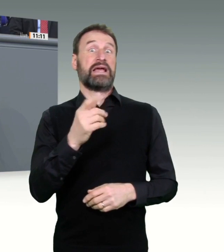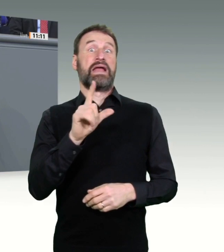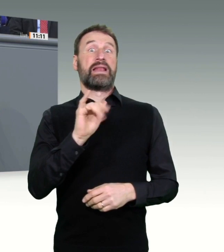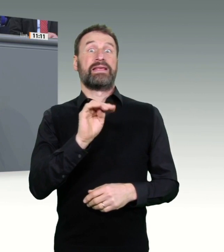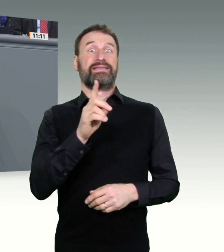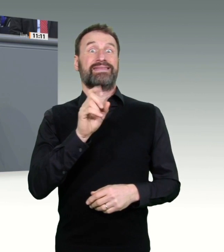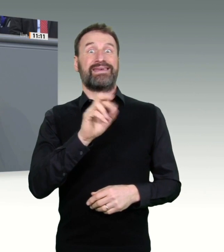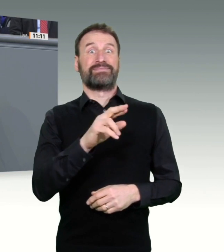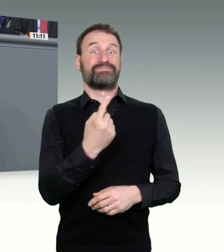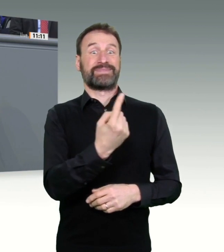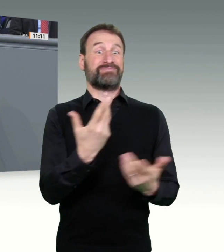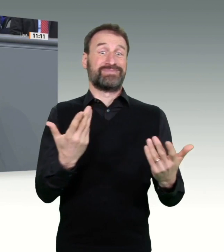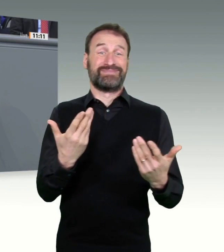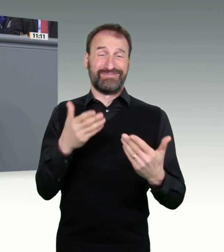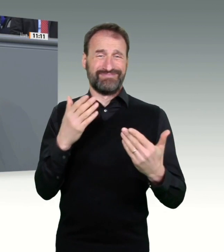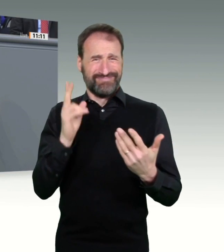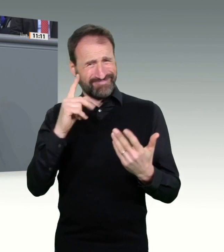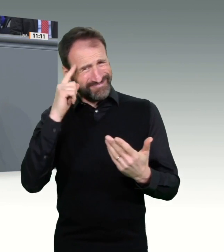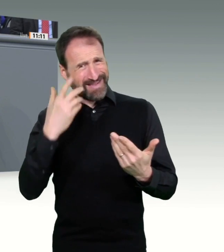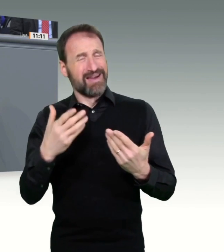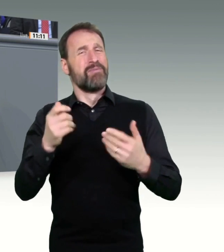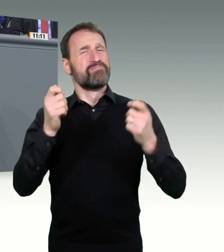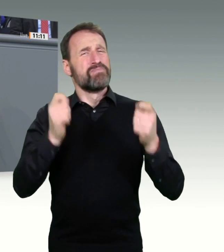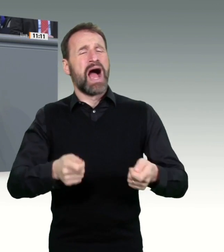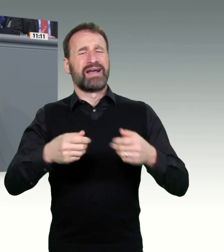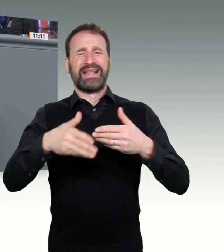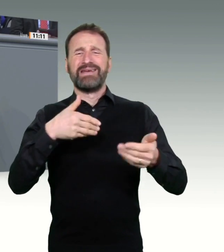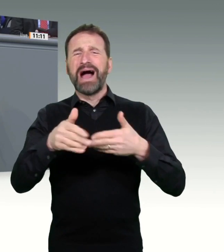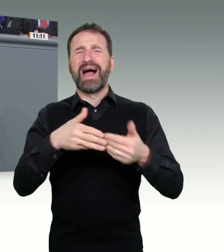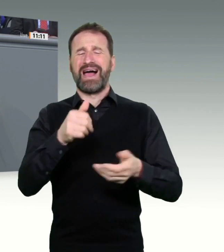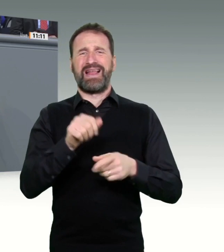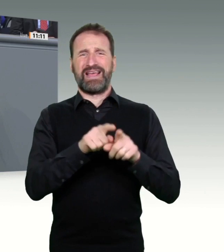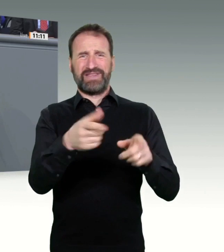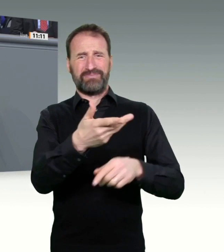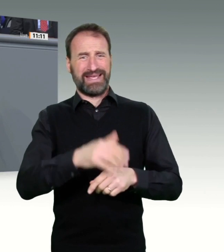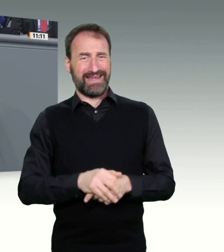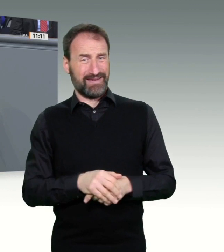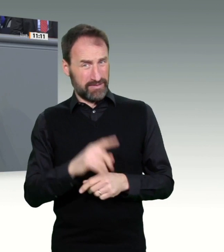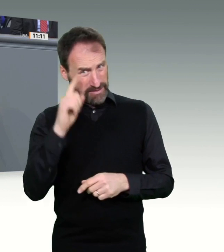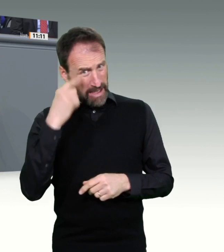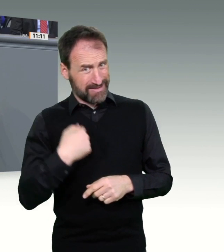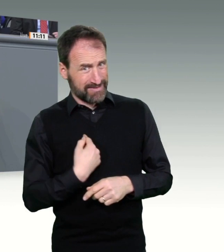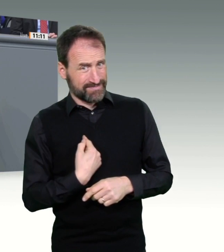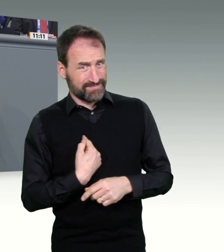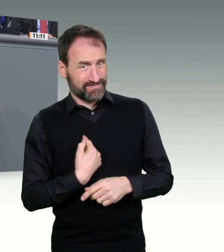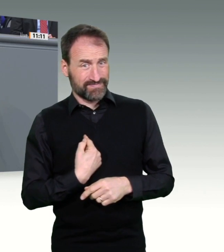Bazooka, hat die FDP wohl ins Staunen gebracht. Die Kehrtwende kam erst, als Sie